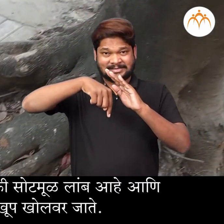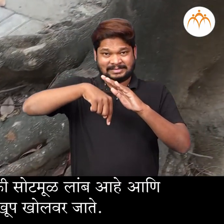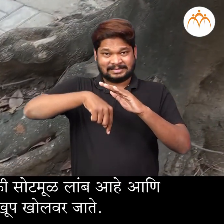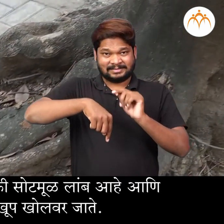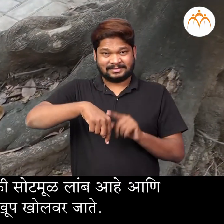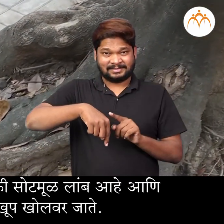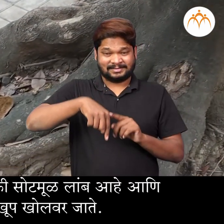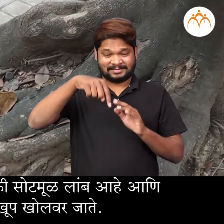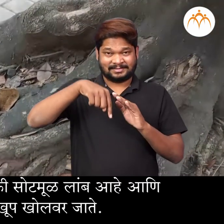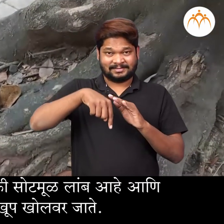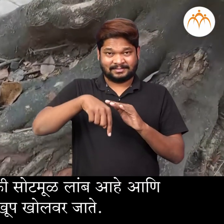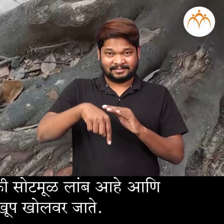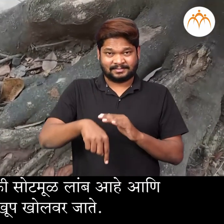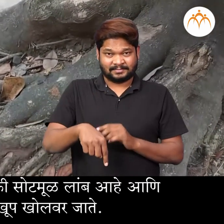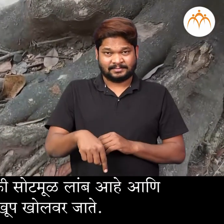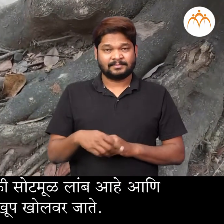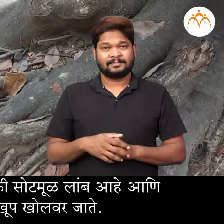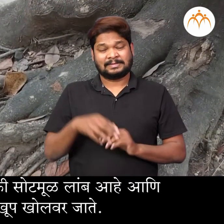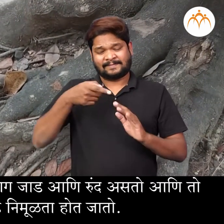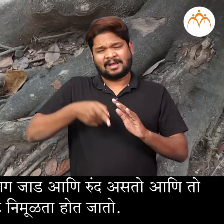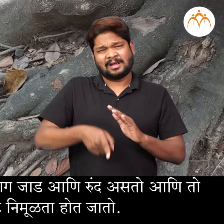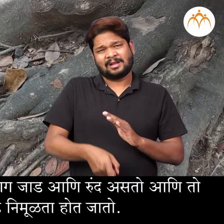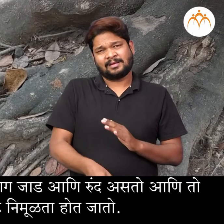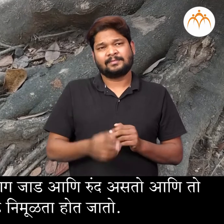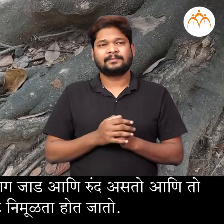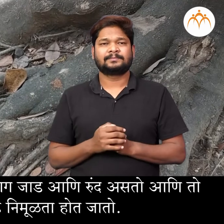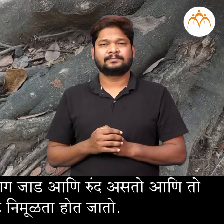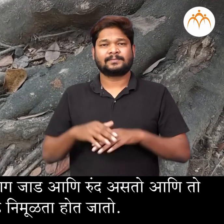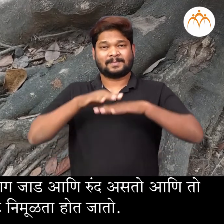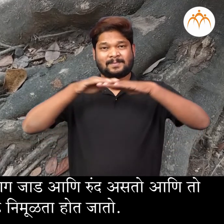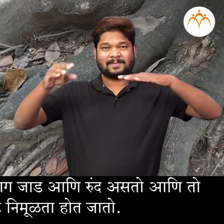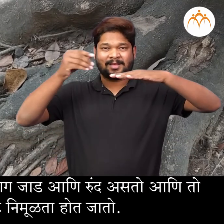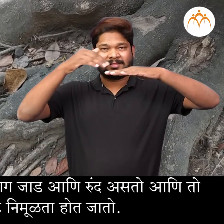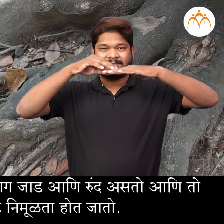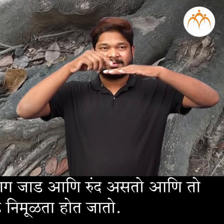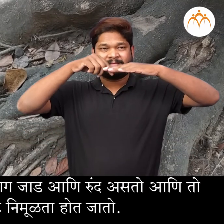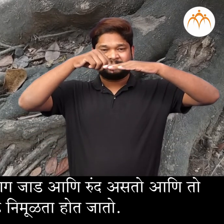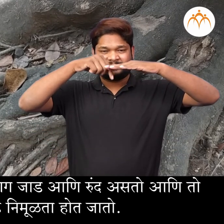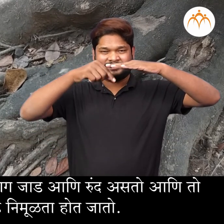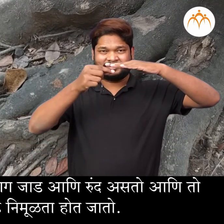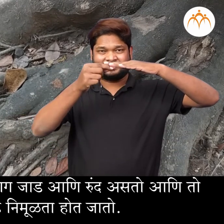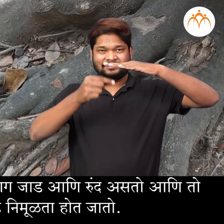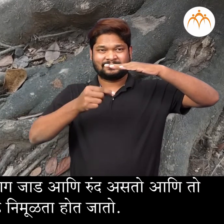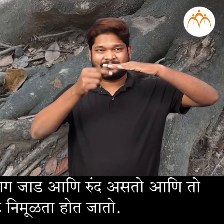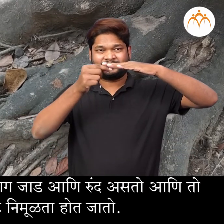जमिनीत खूब खोल वर जाते। जमिनी जवलचा सोट मुडाचा भाग, जाड आणि रुंद अस्तो,